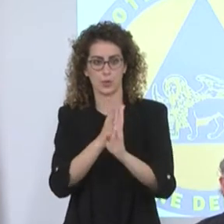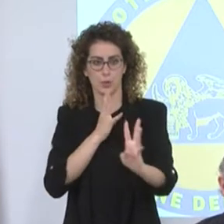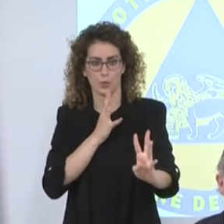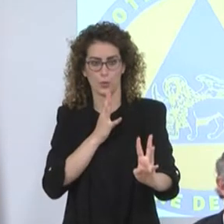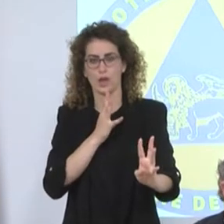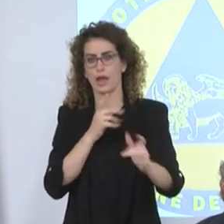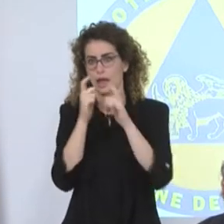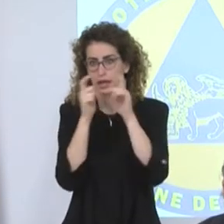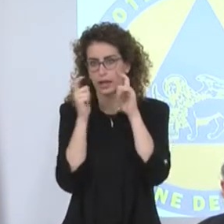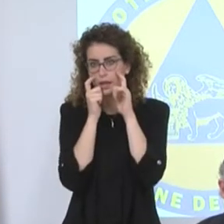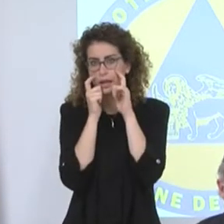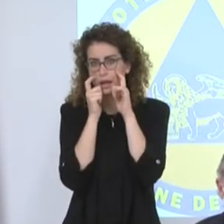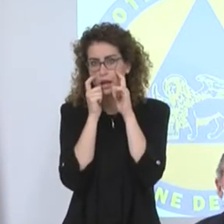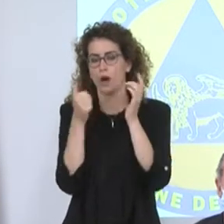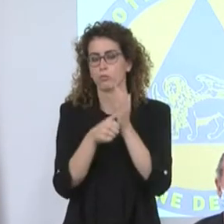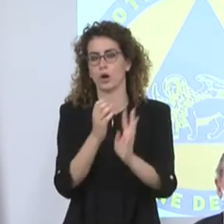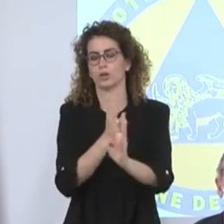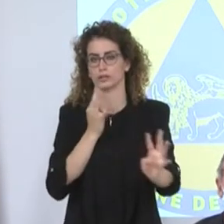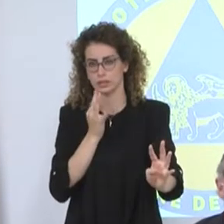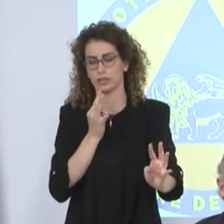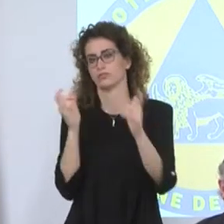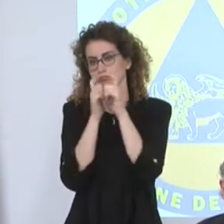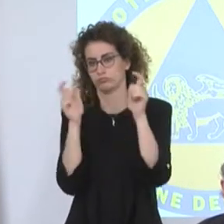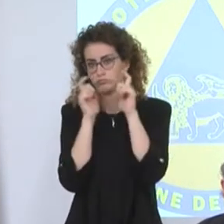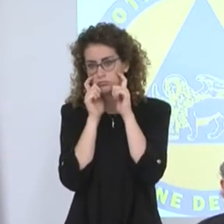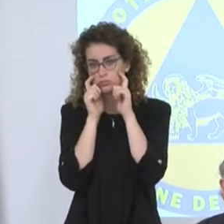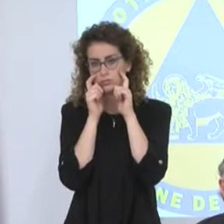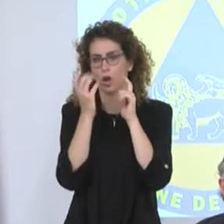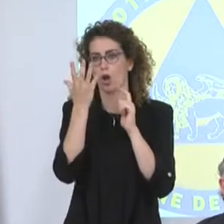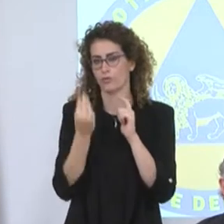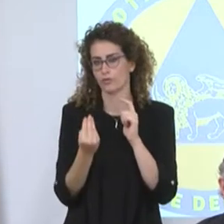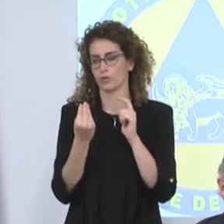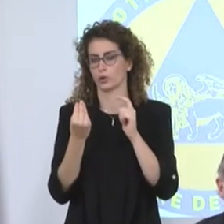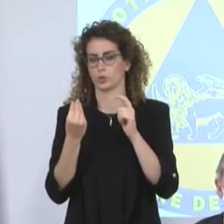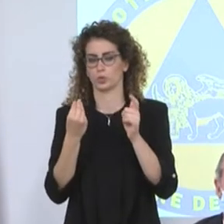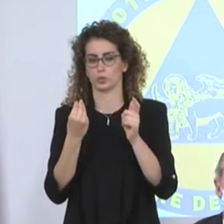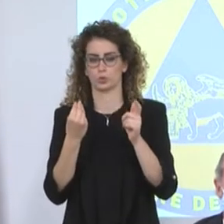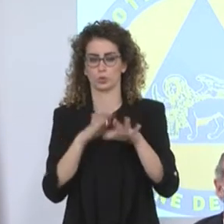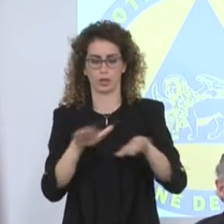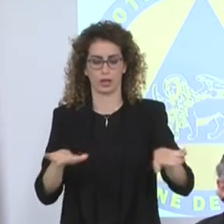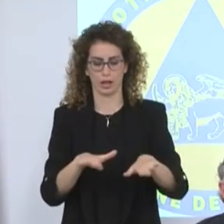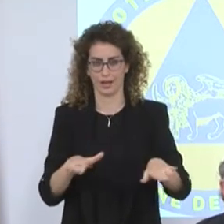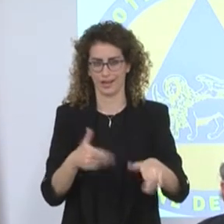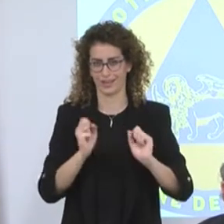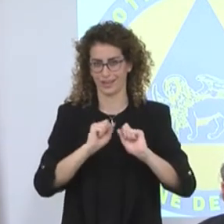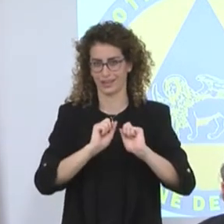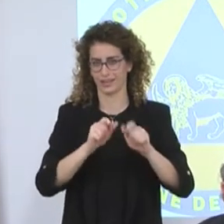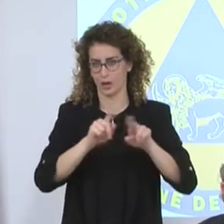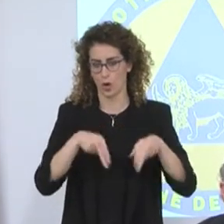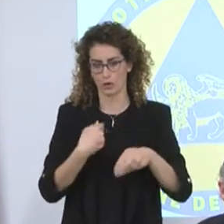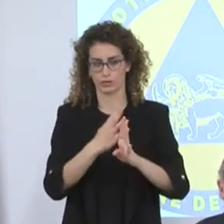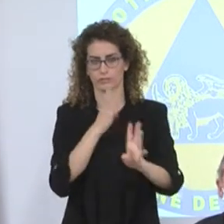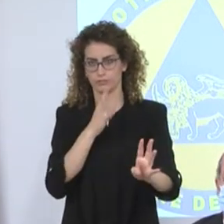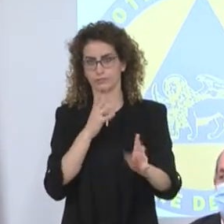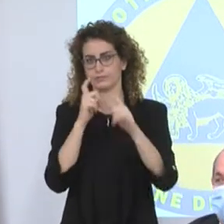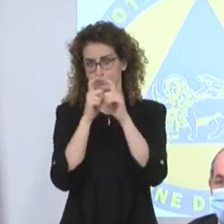'ufficio postale mi metto la mascherina, al banco della frutta e della verdura dove c'è il self service mi metto la mascherina,